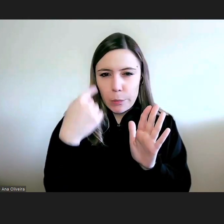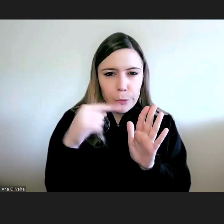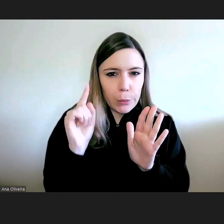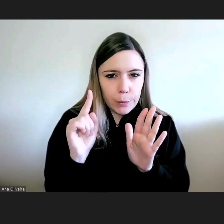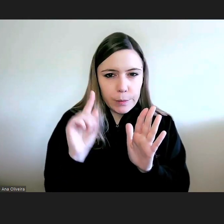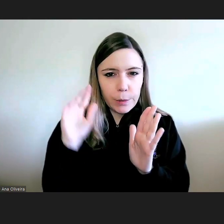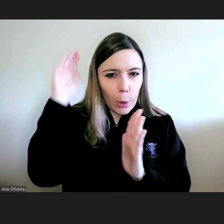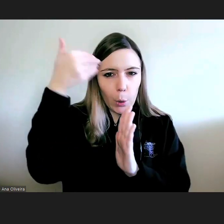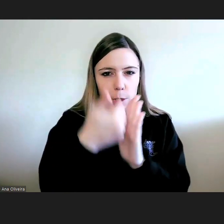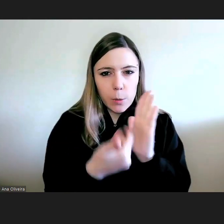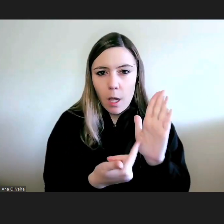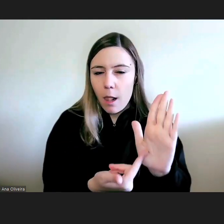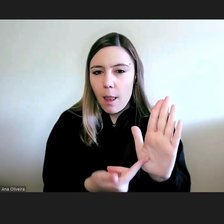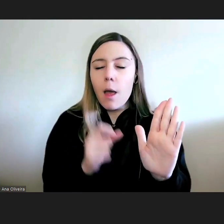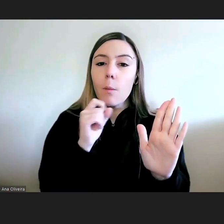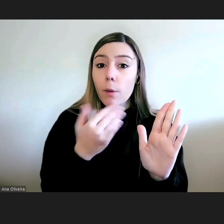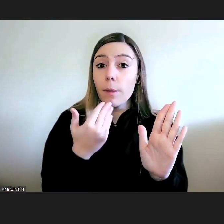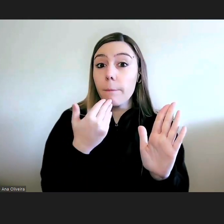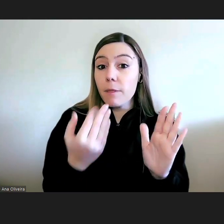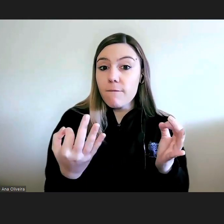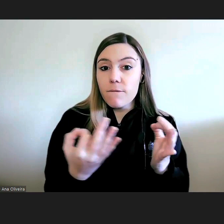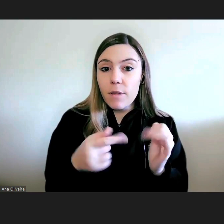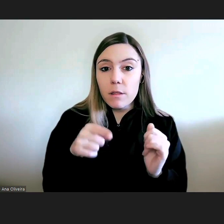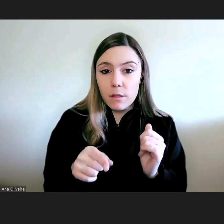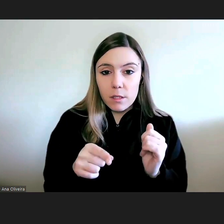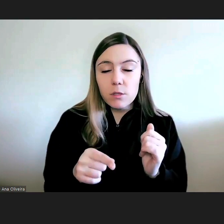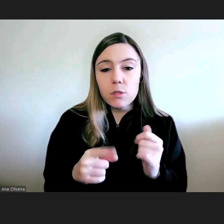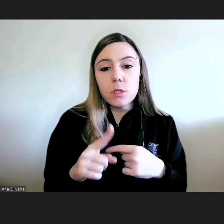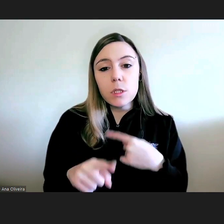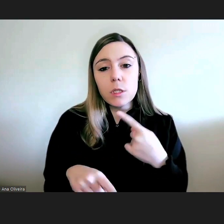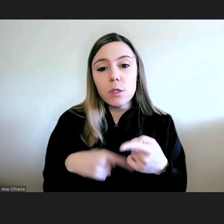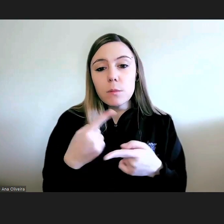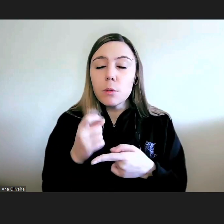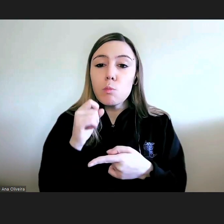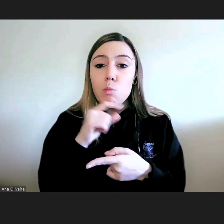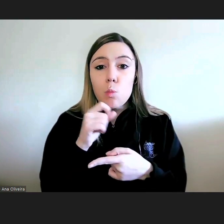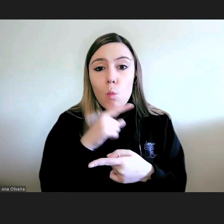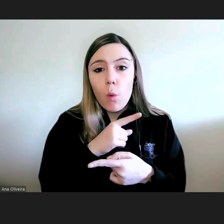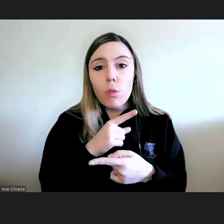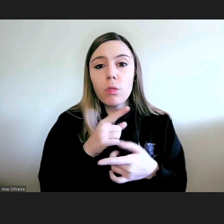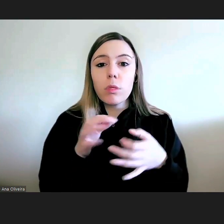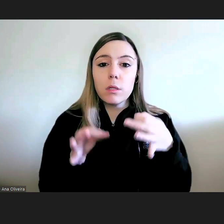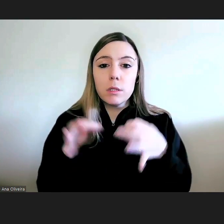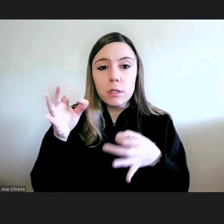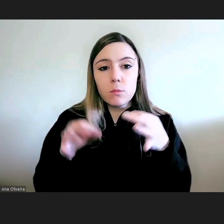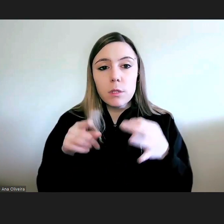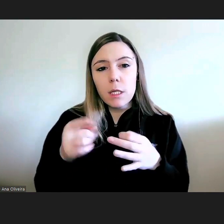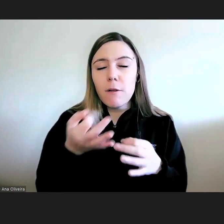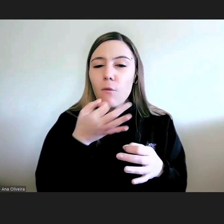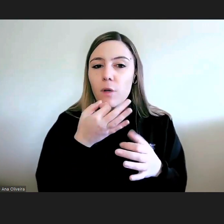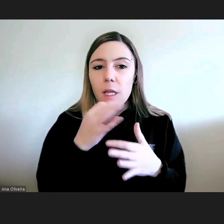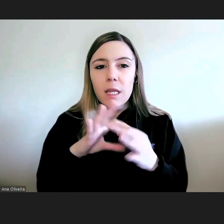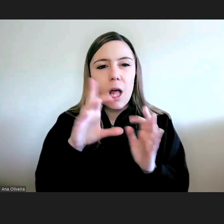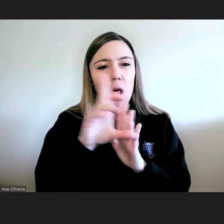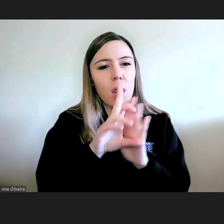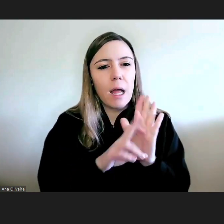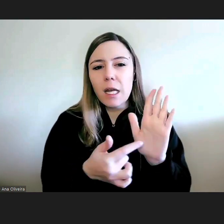declaração da sua inconstitucionalidade e portanto contribuir para expurgar da ordem jurídica esta norma que entendeu